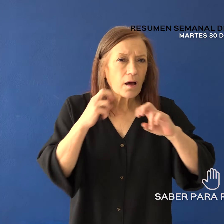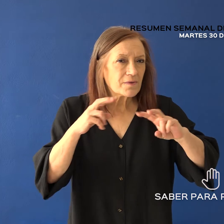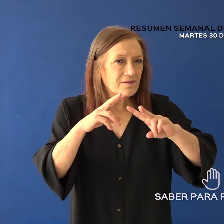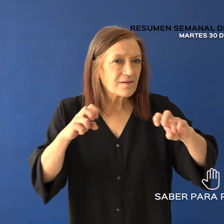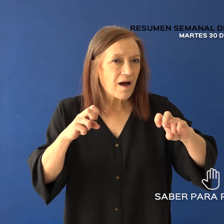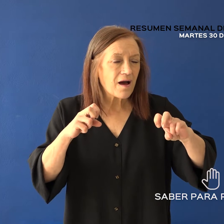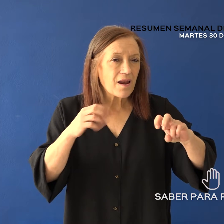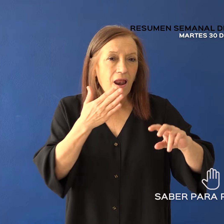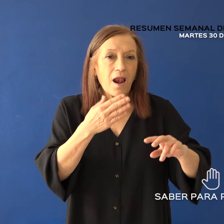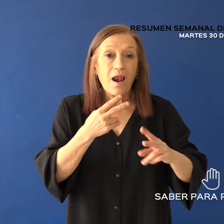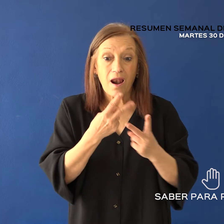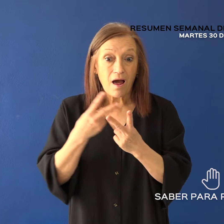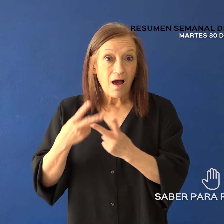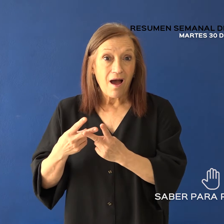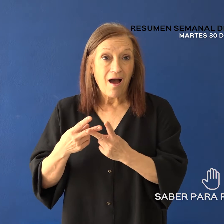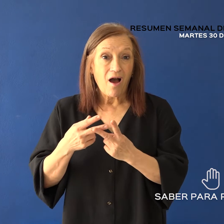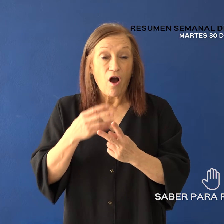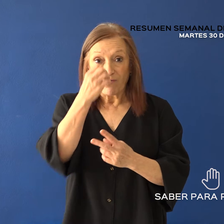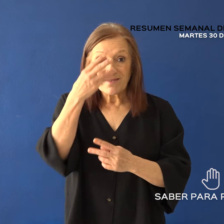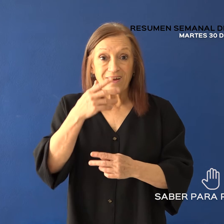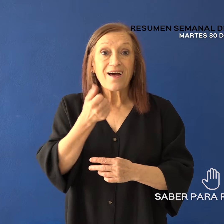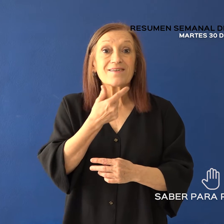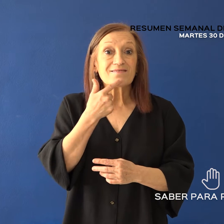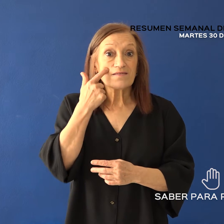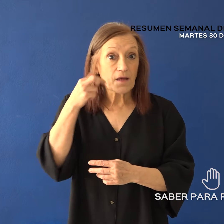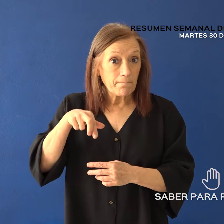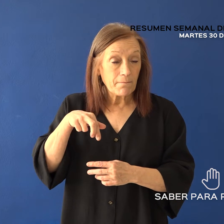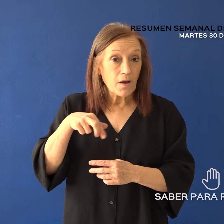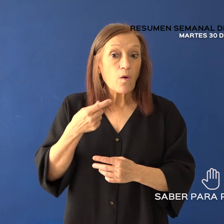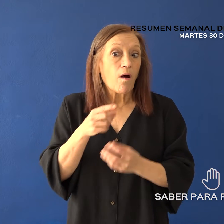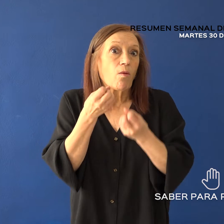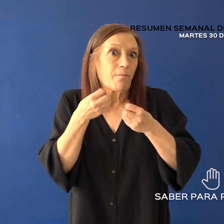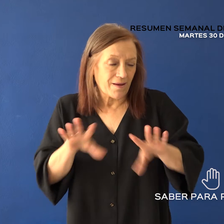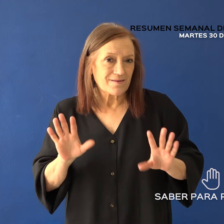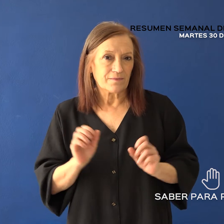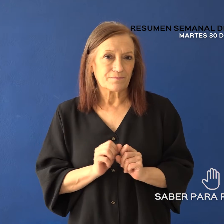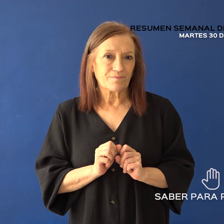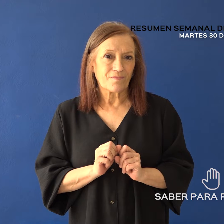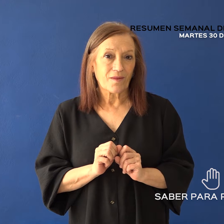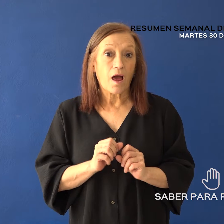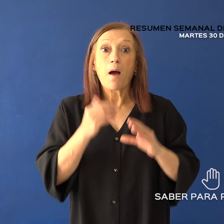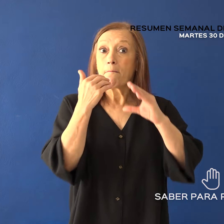página oficial de AFIP a partir de su entrada en vigencia. Mail para consultas